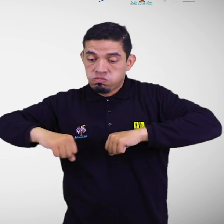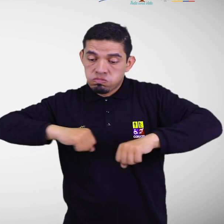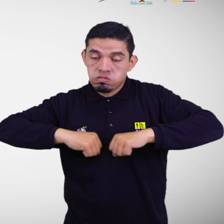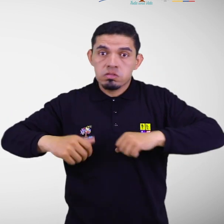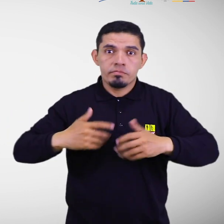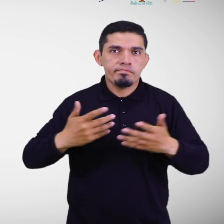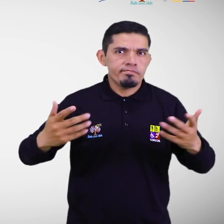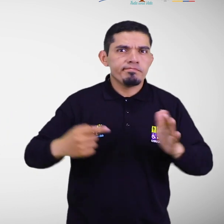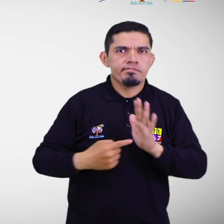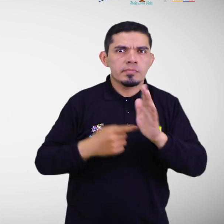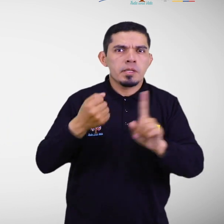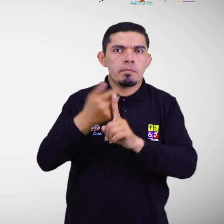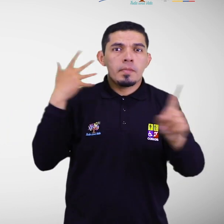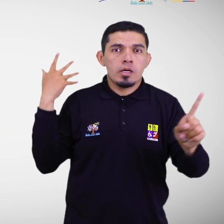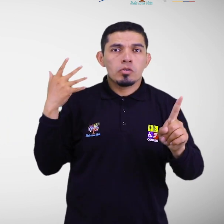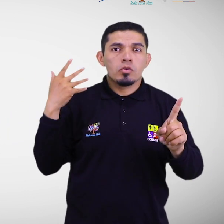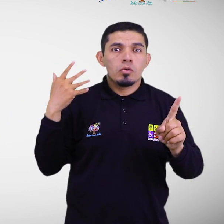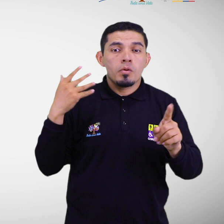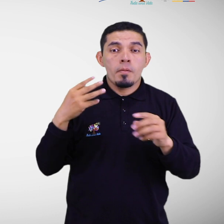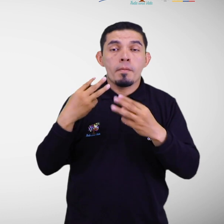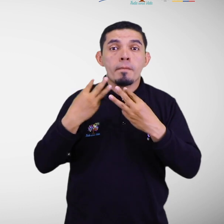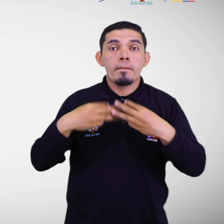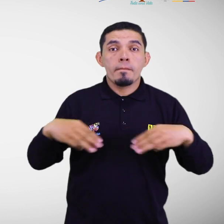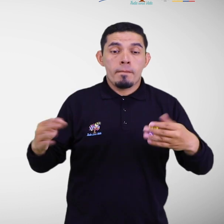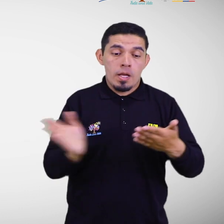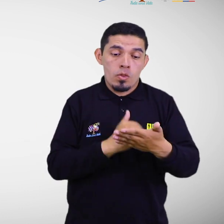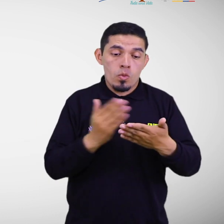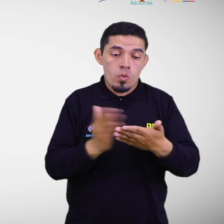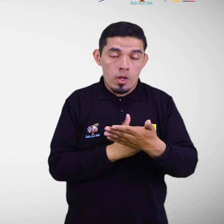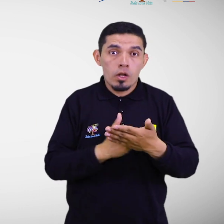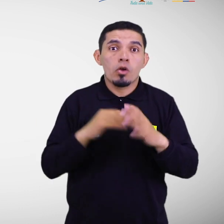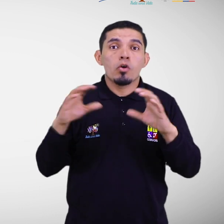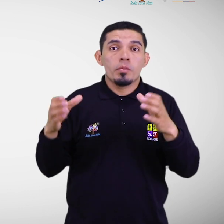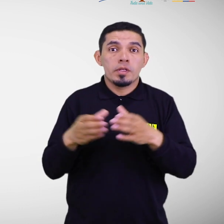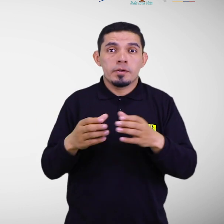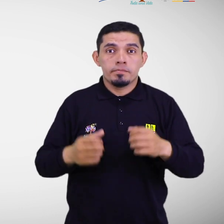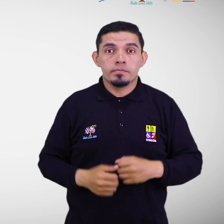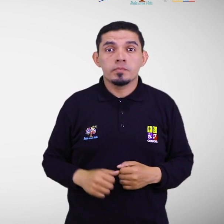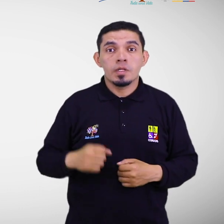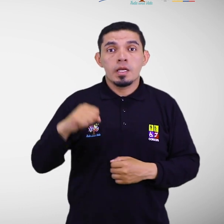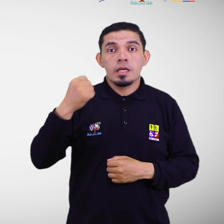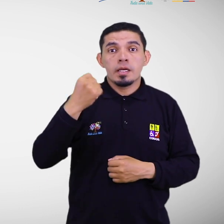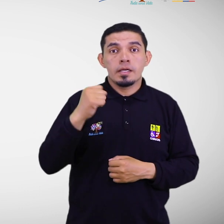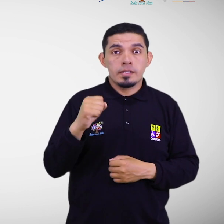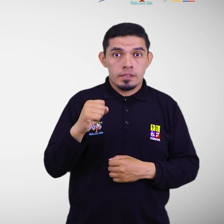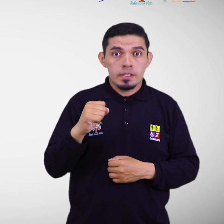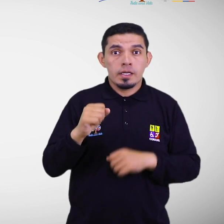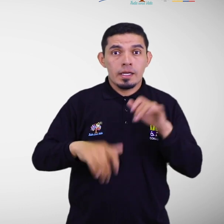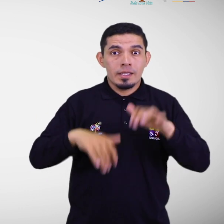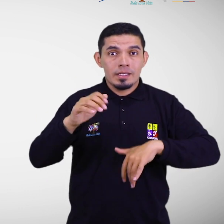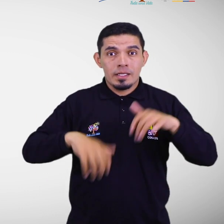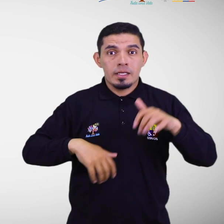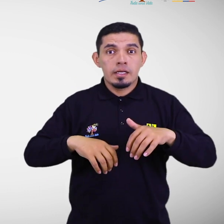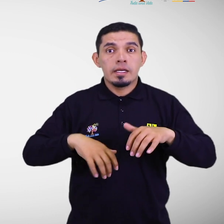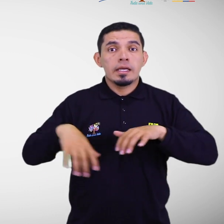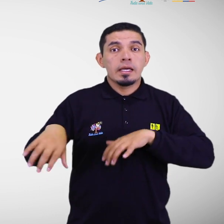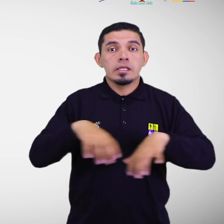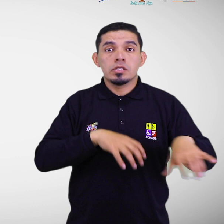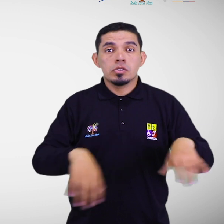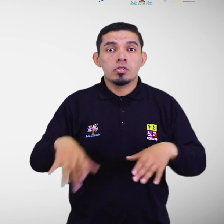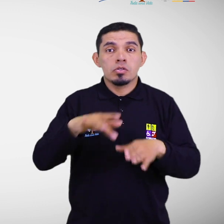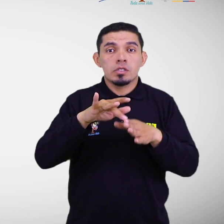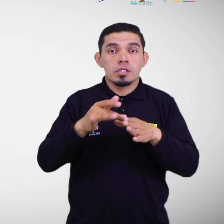Fuente, manual del Comité de Operaciones de Emergencia. SNGR 2017. C.